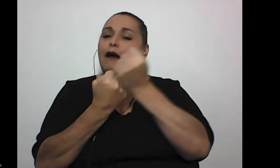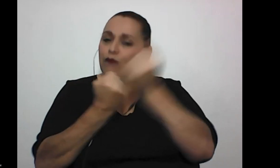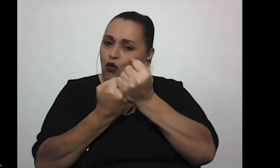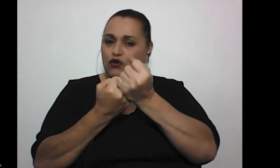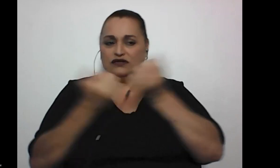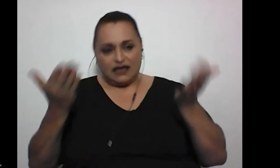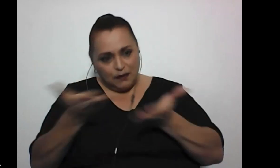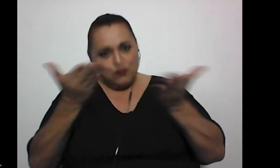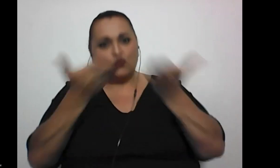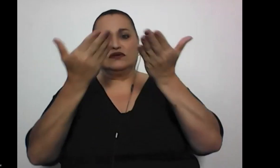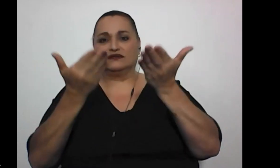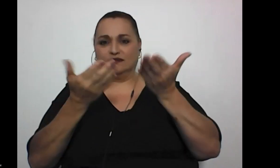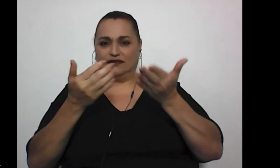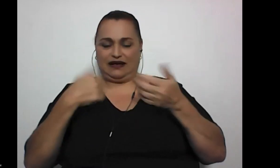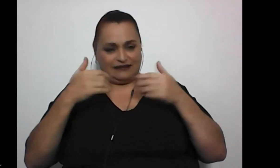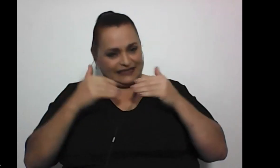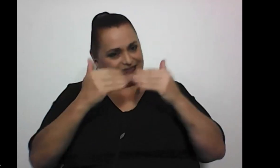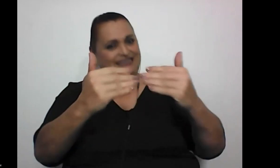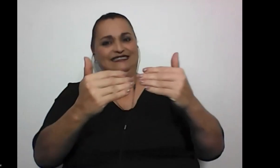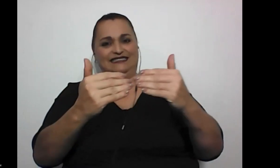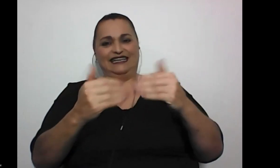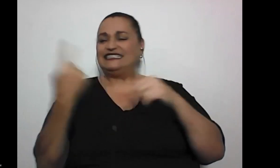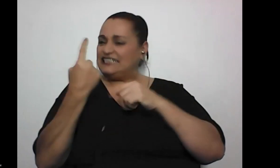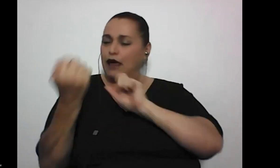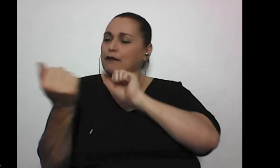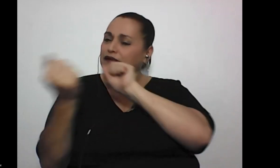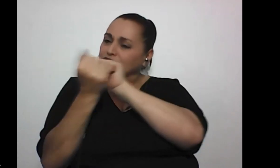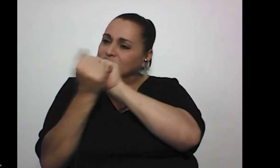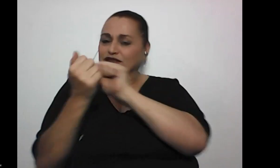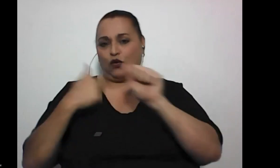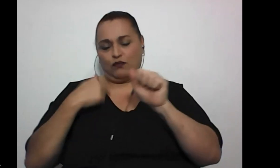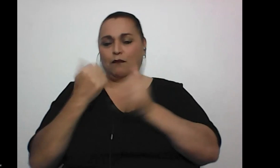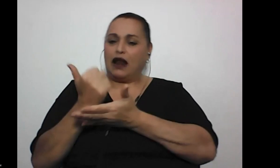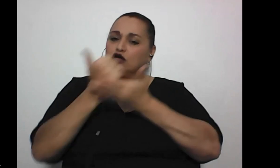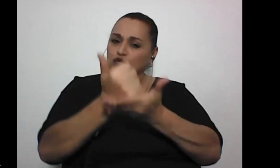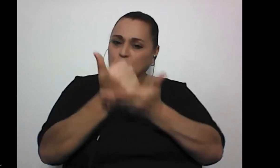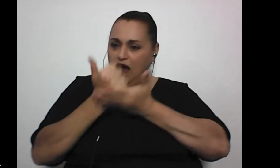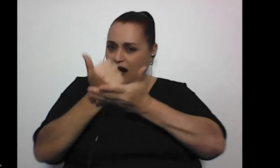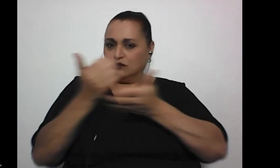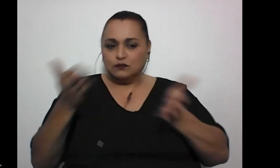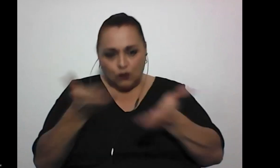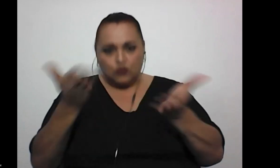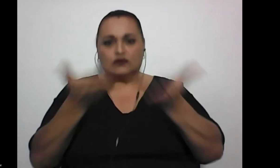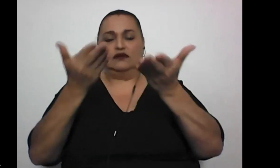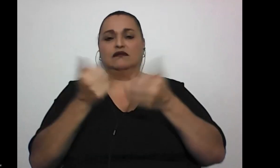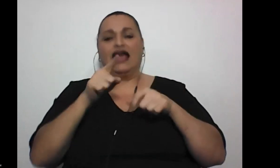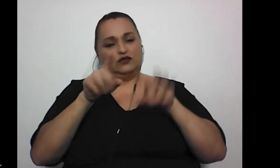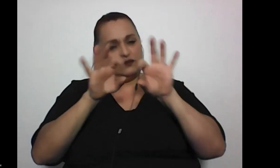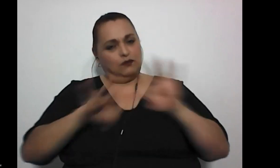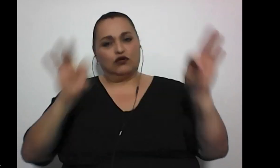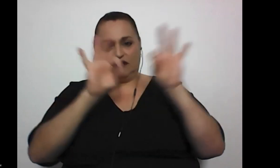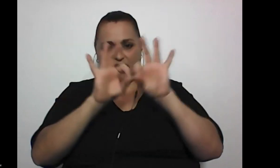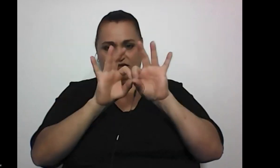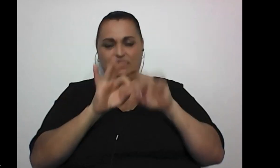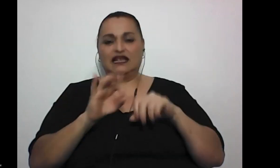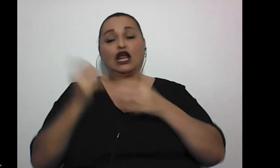impulsen a seguir adelante, que estén ahí todo el tiempo para ayudarnos, para motivarnos, y más allá